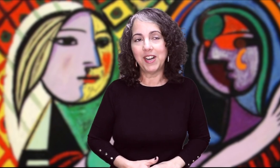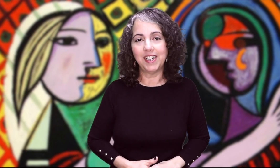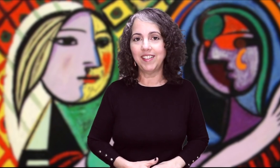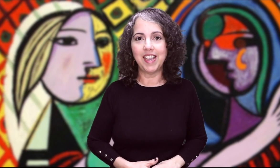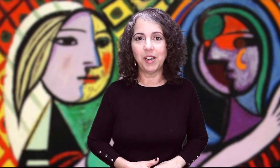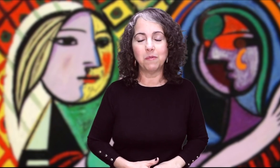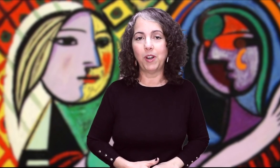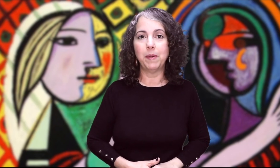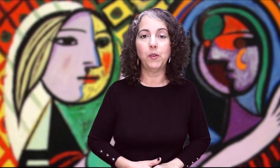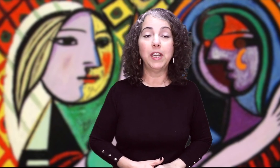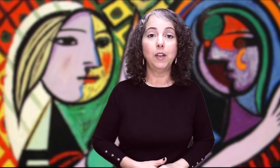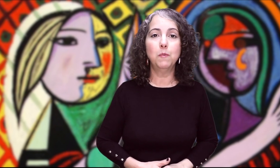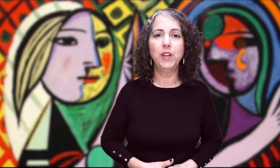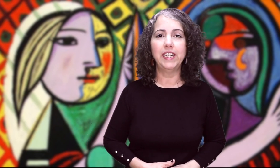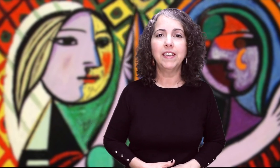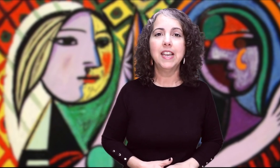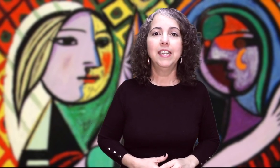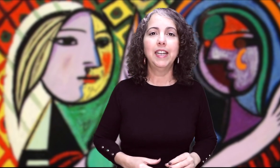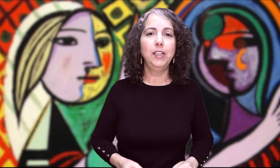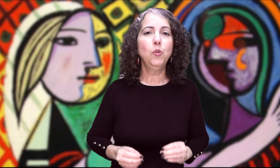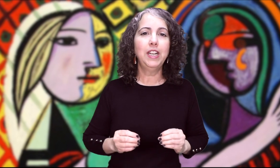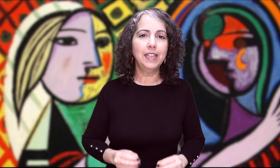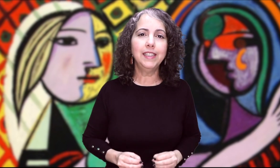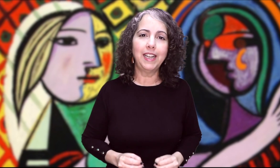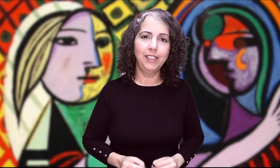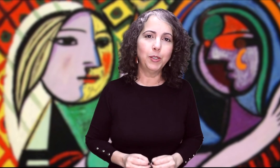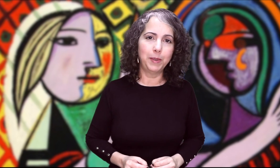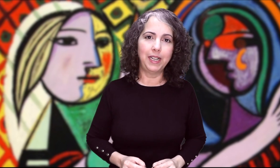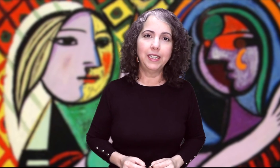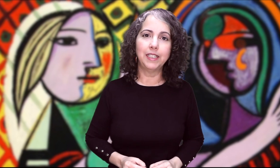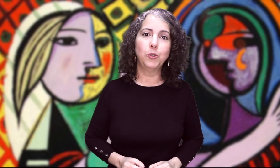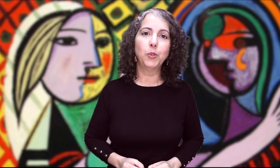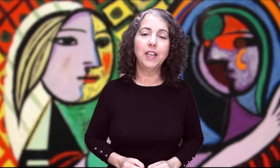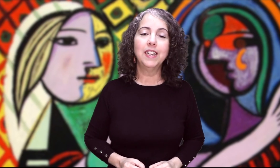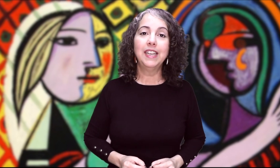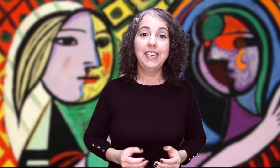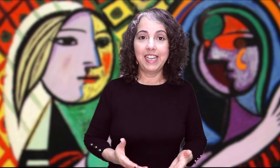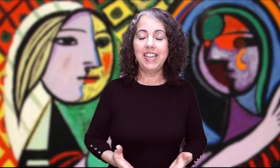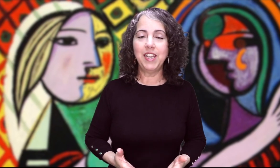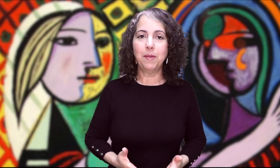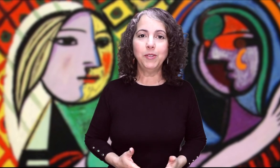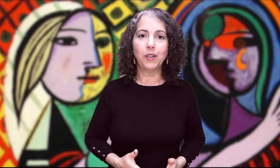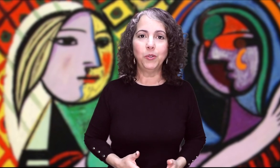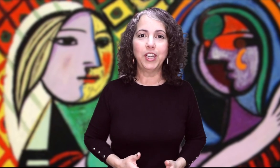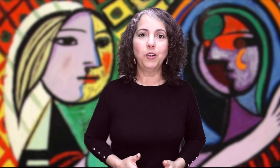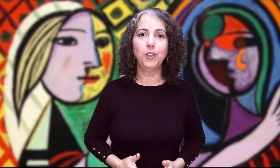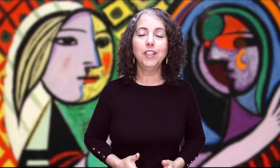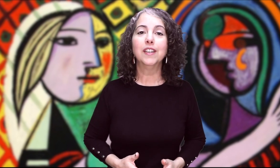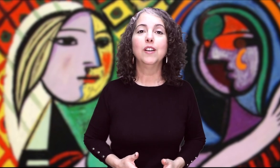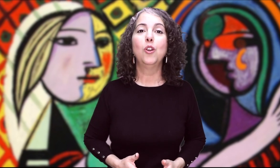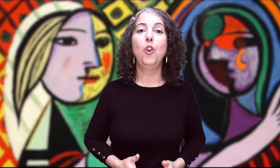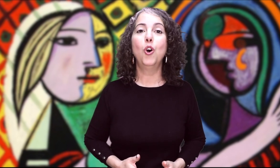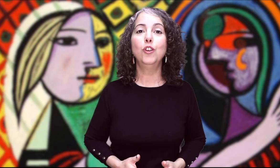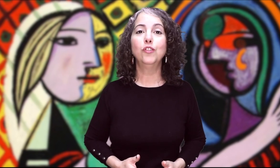agraciada como la mayoría de las mujeres Tenía un gran talento para la escritura Y de ella vamos a contar hoy Los